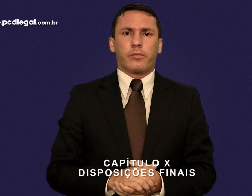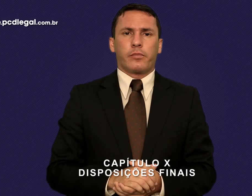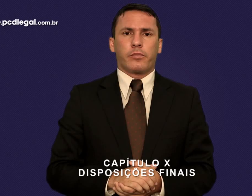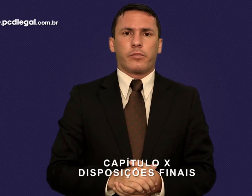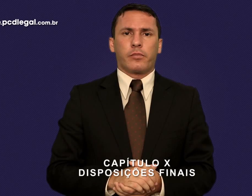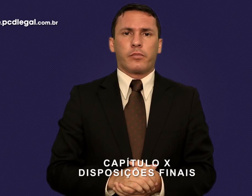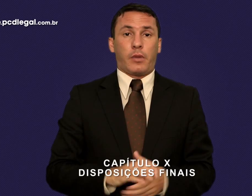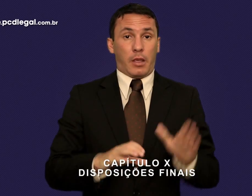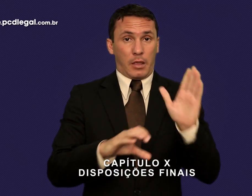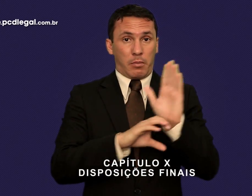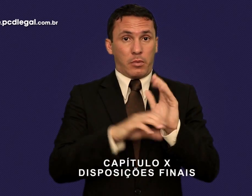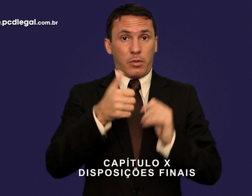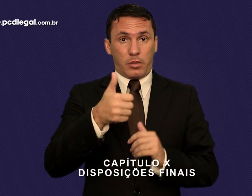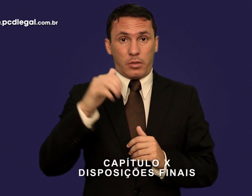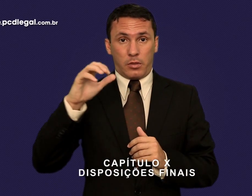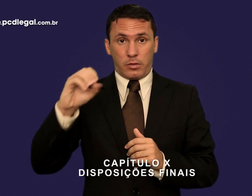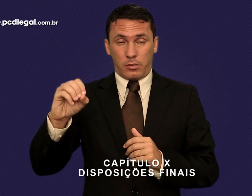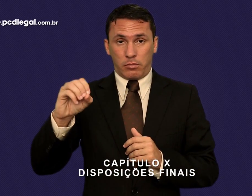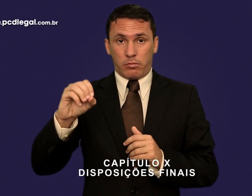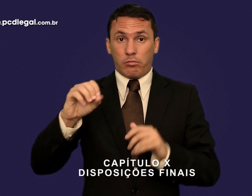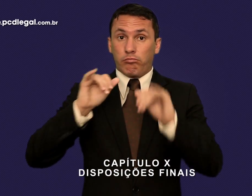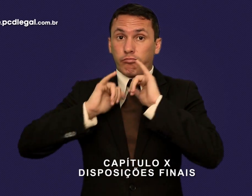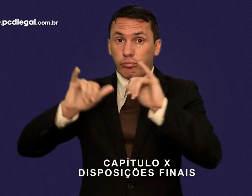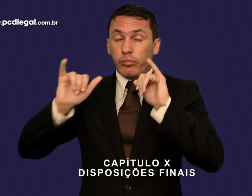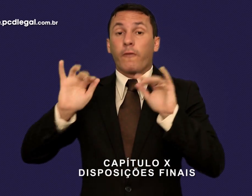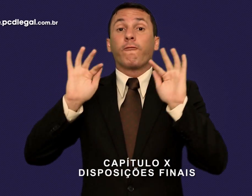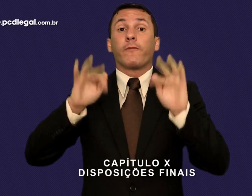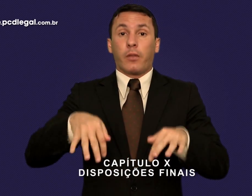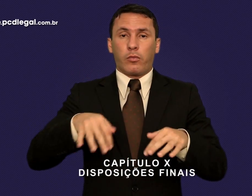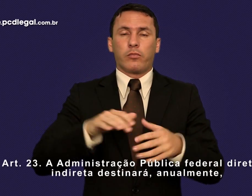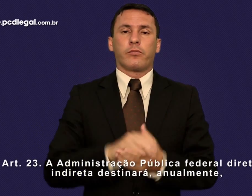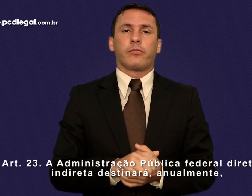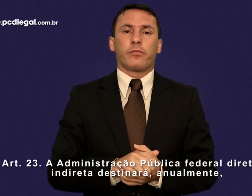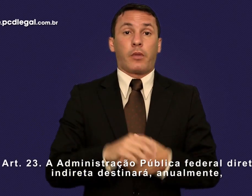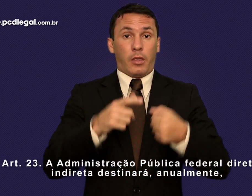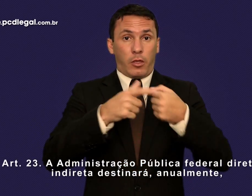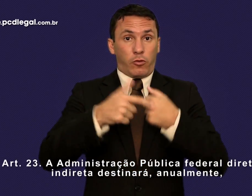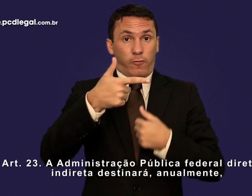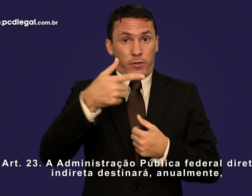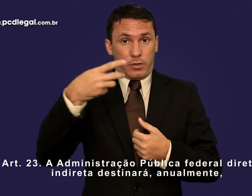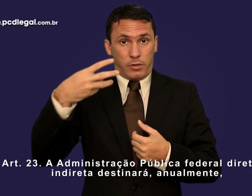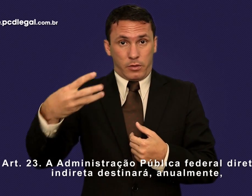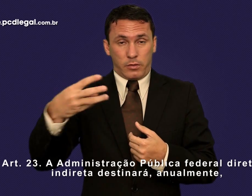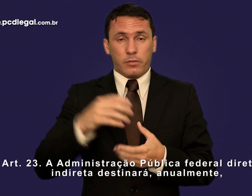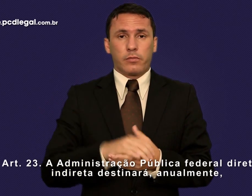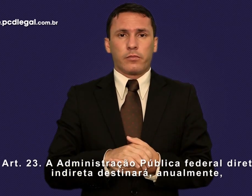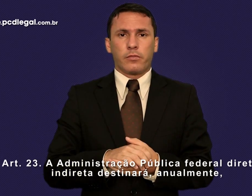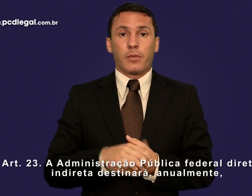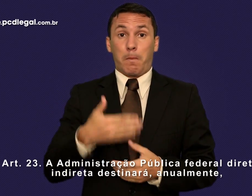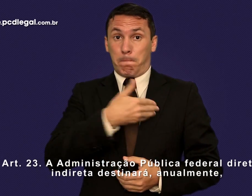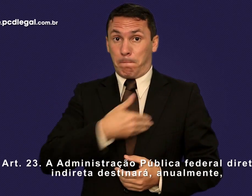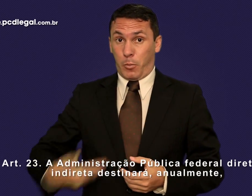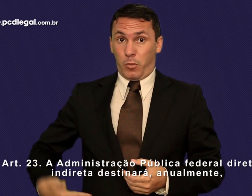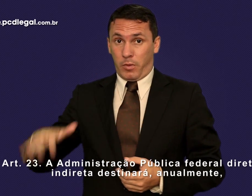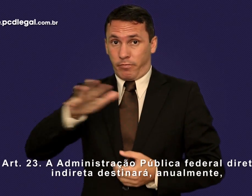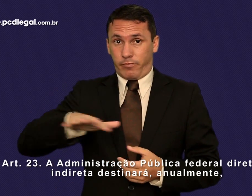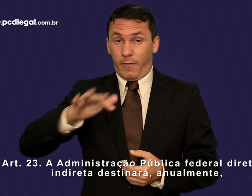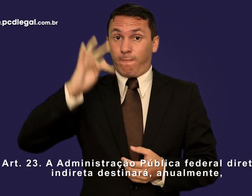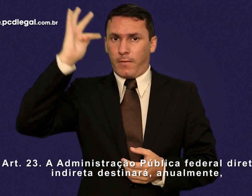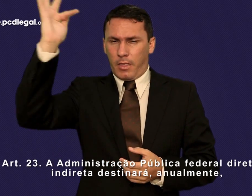CAPÍTULO X DISPOSIÇÕES FINAIS Artigo 23. A Administração Pública Federal, direta